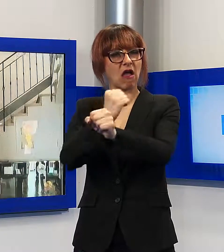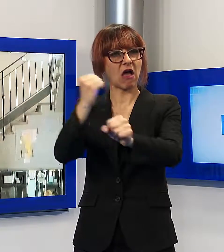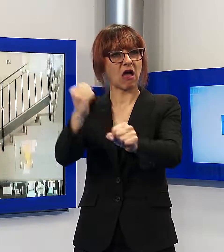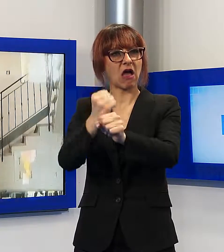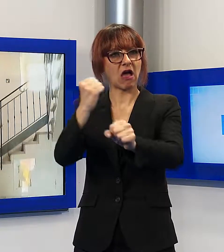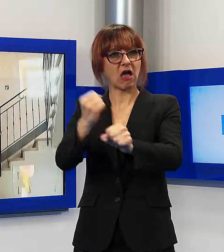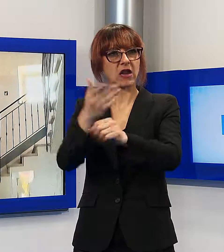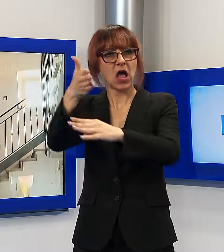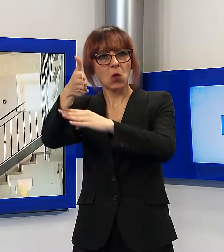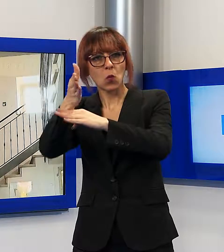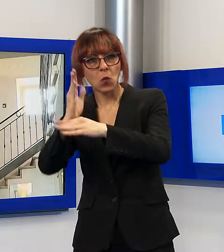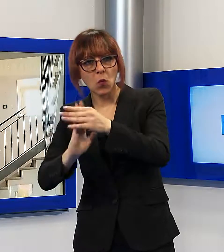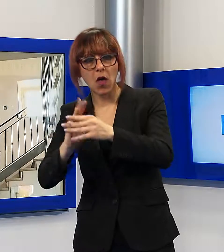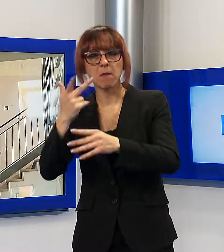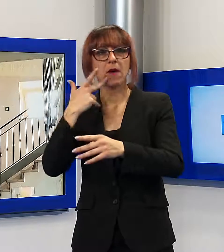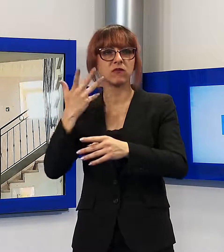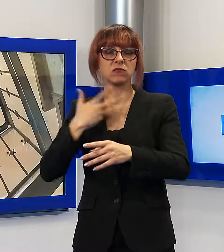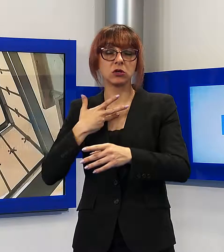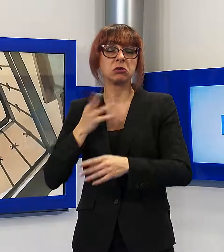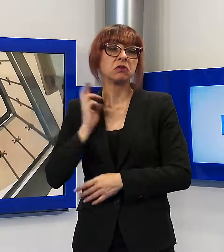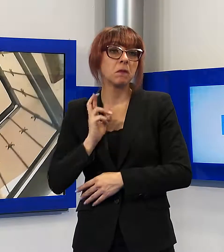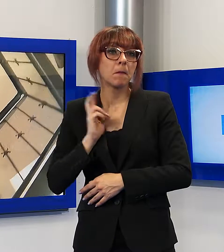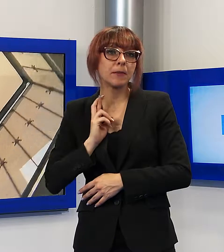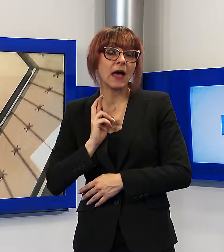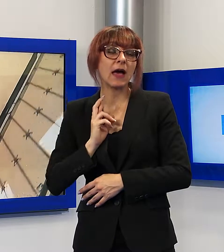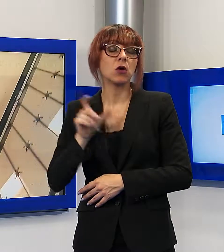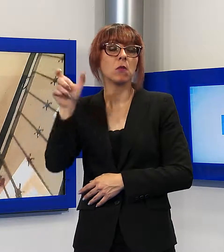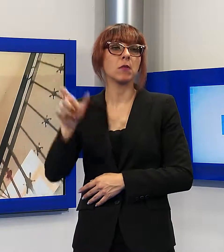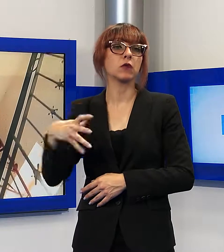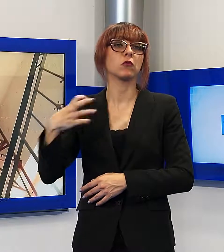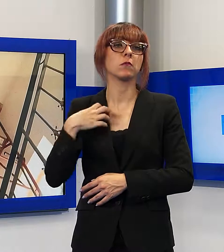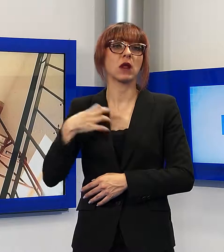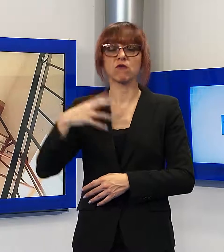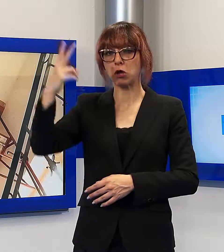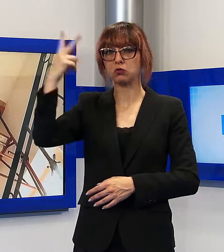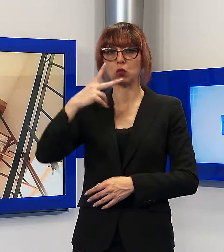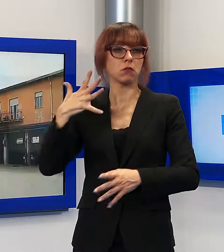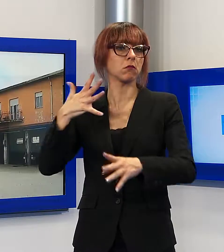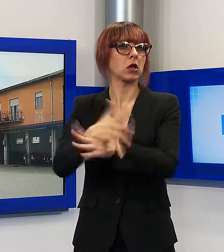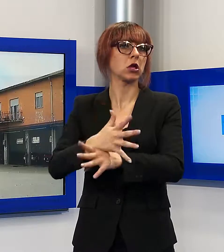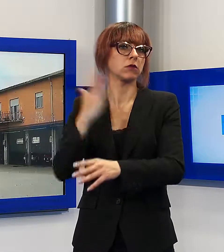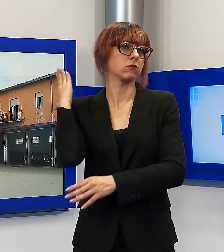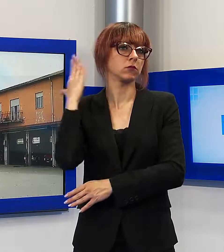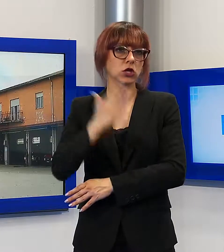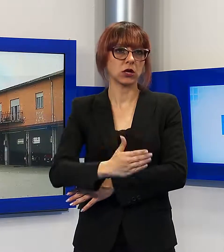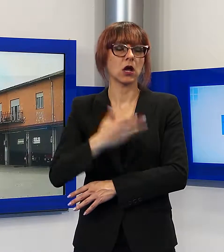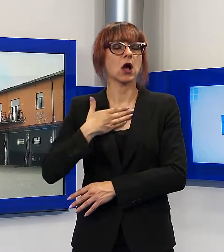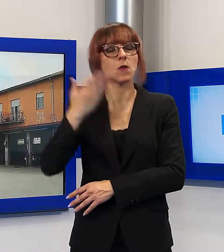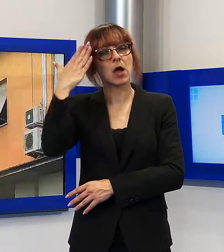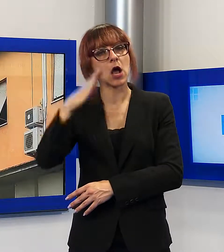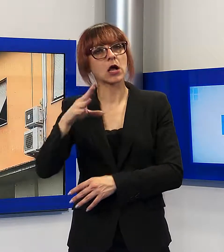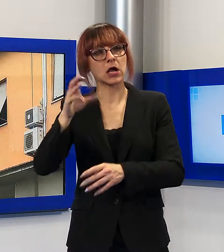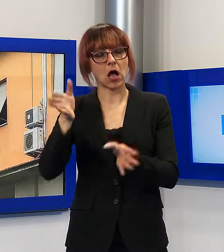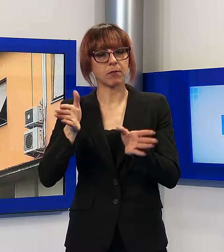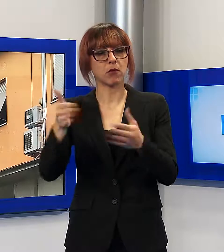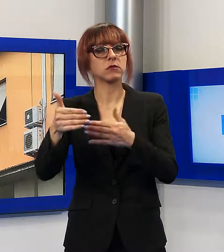posti anche pericolato. Spero che il prefetto di Lucca intervenga in primis, il capodipartimento dei